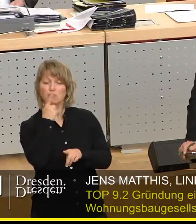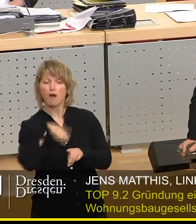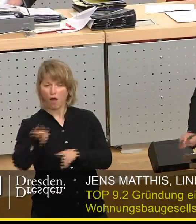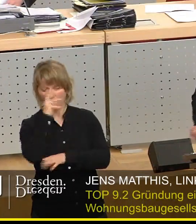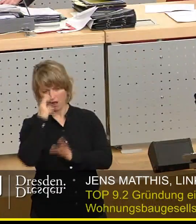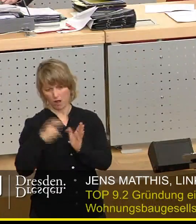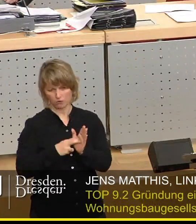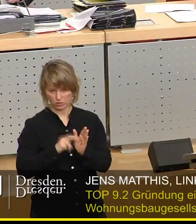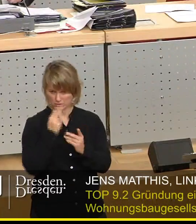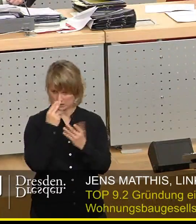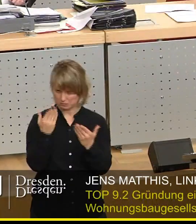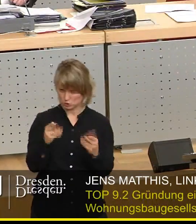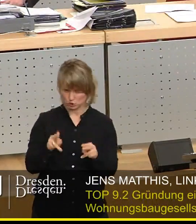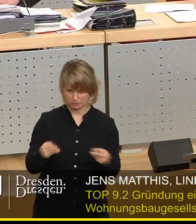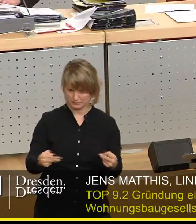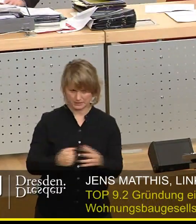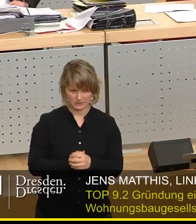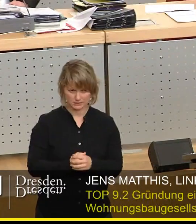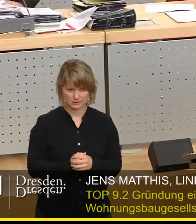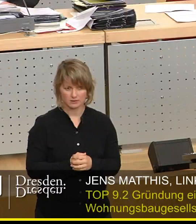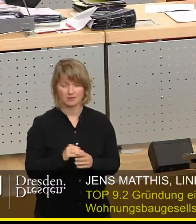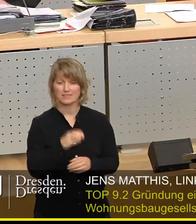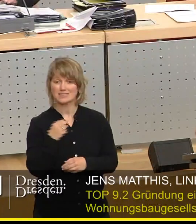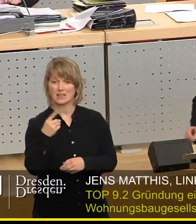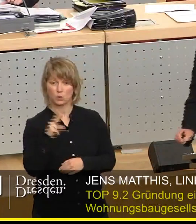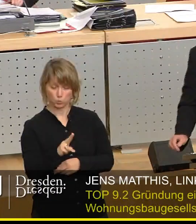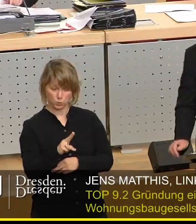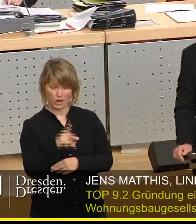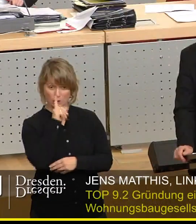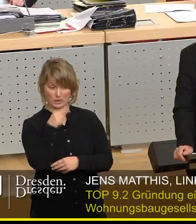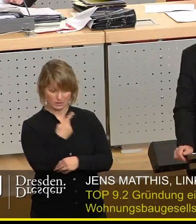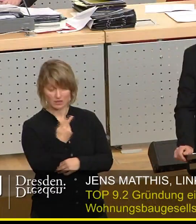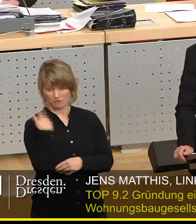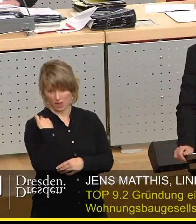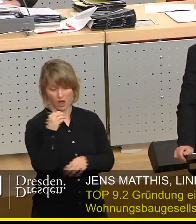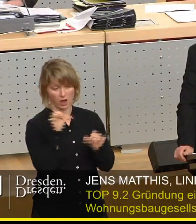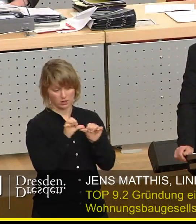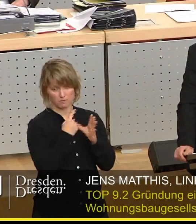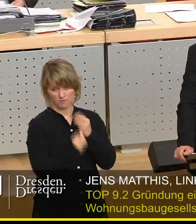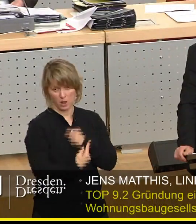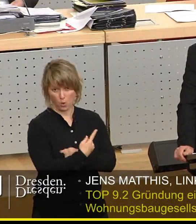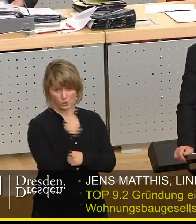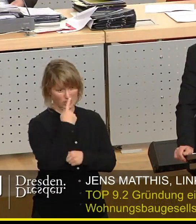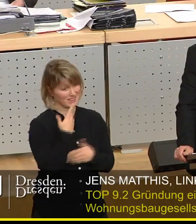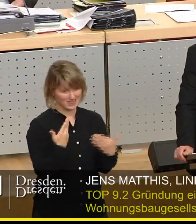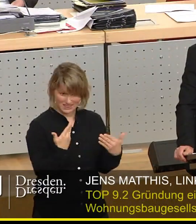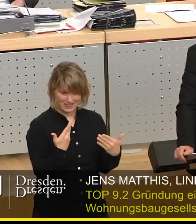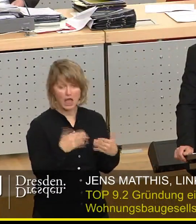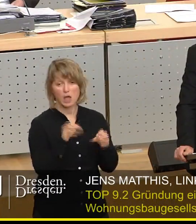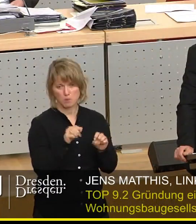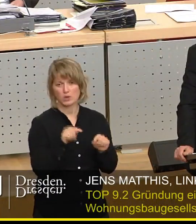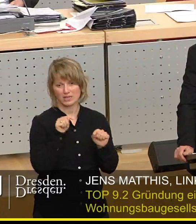Das ist leider nicht der Fall. Wenn die CDU die OP-Wahl nicht knapp verloren hätte, dann würde sie jetzt vielleicht eine